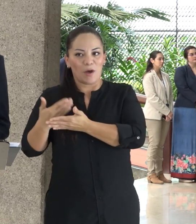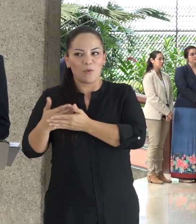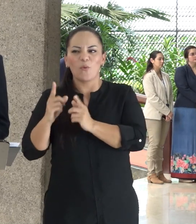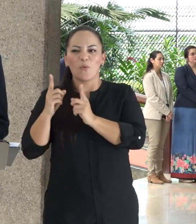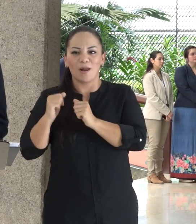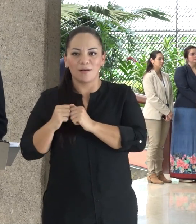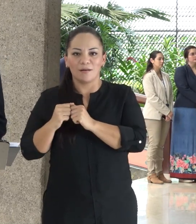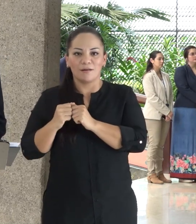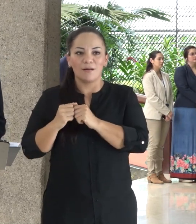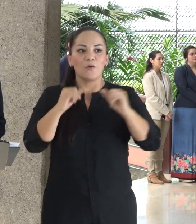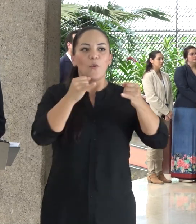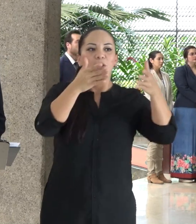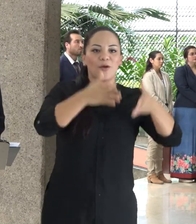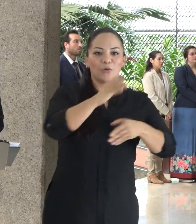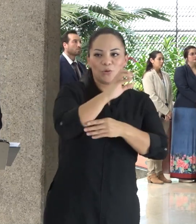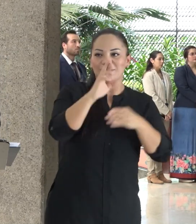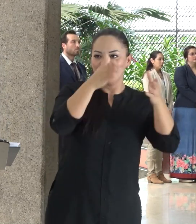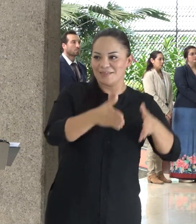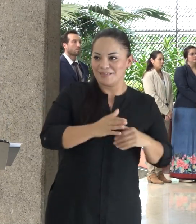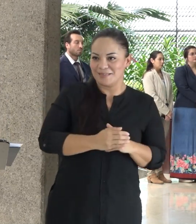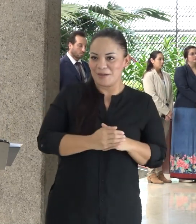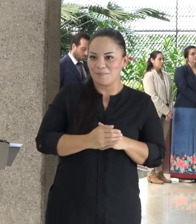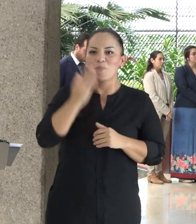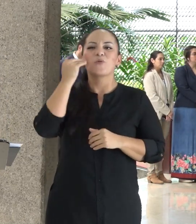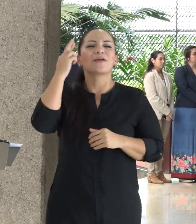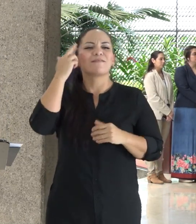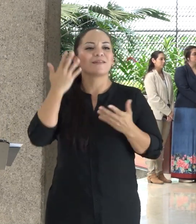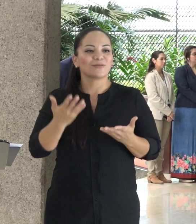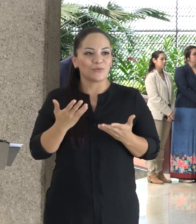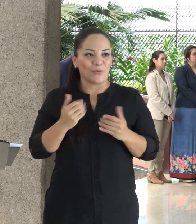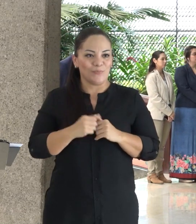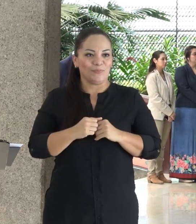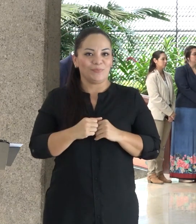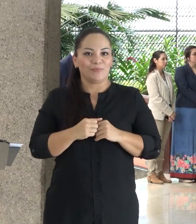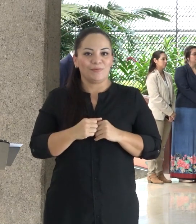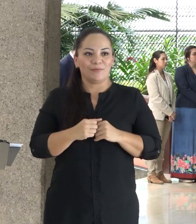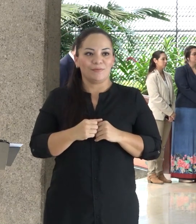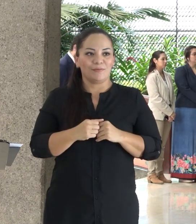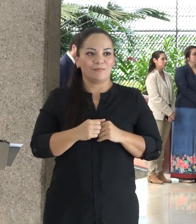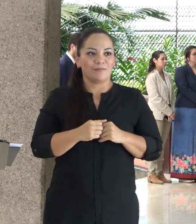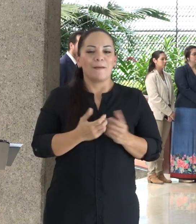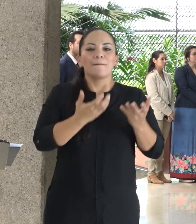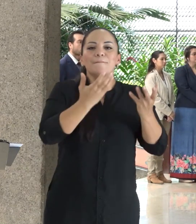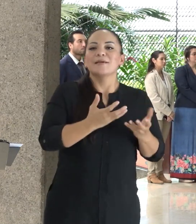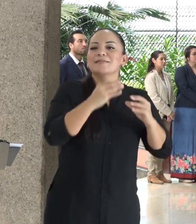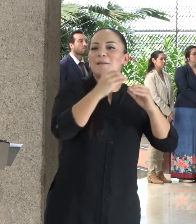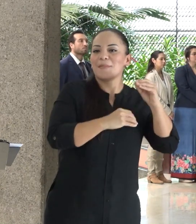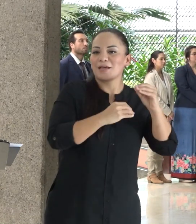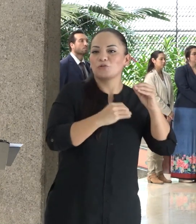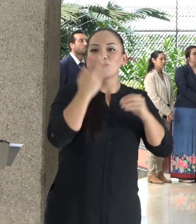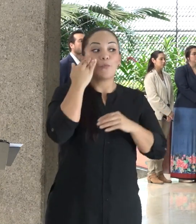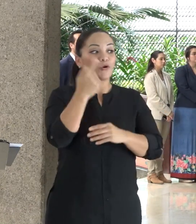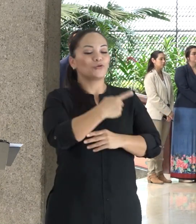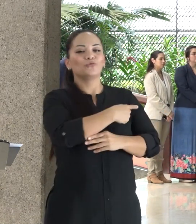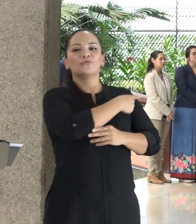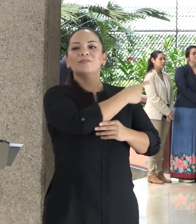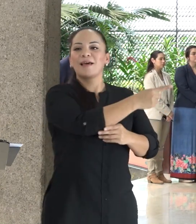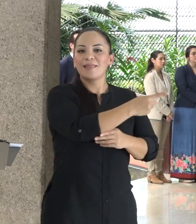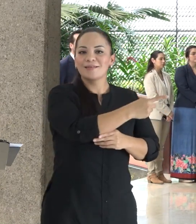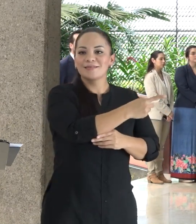seleccionado tico. Porque pesa menos. Porque ustedes dejaron ahí,